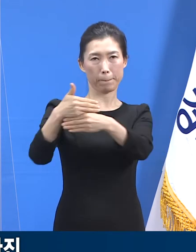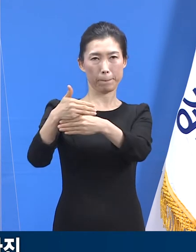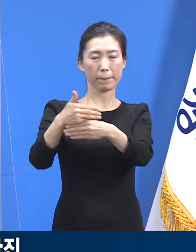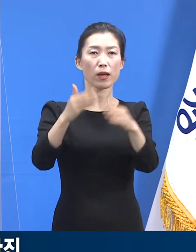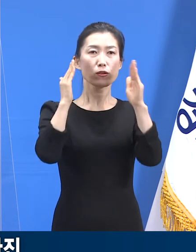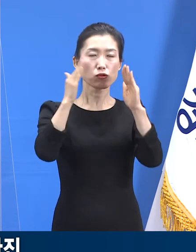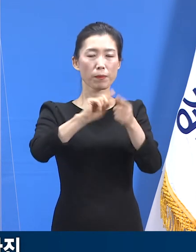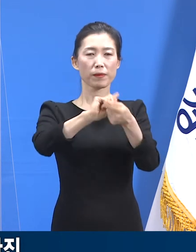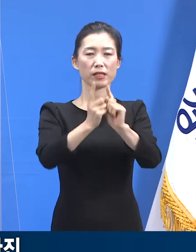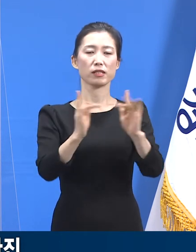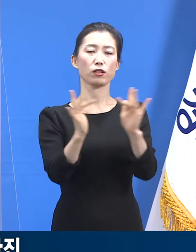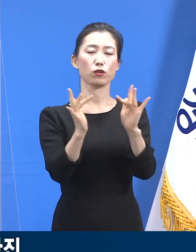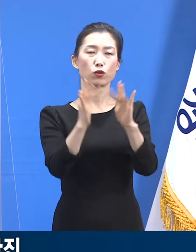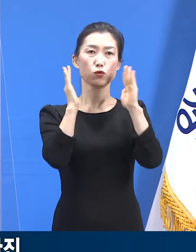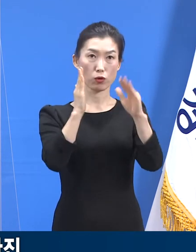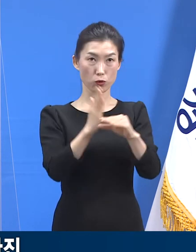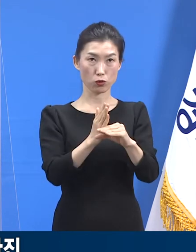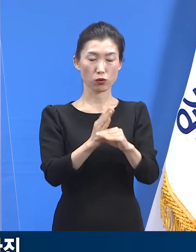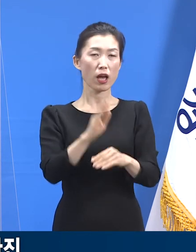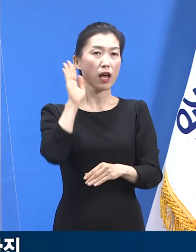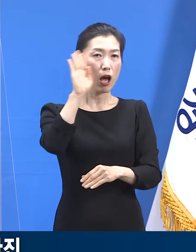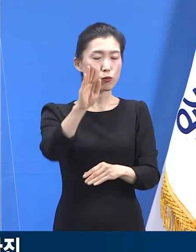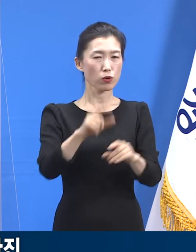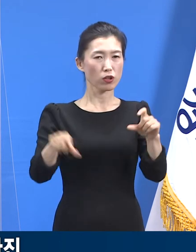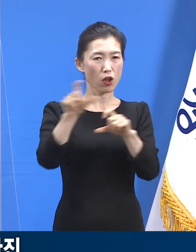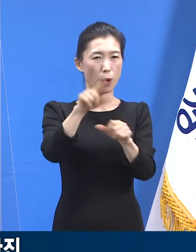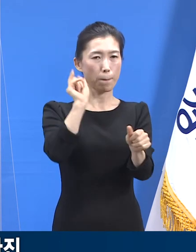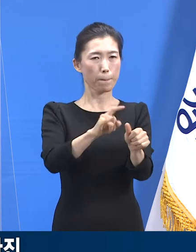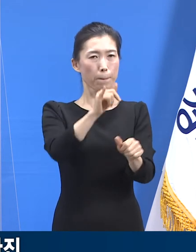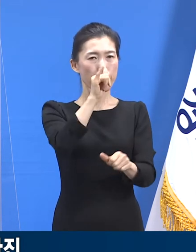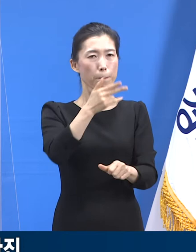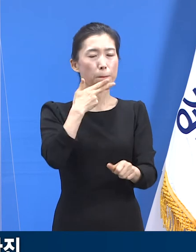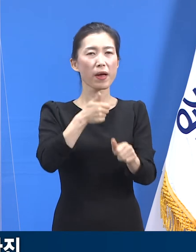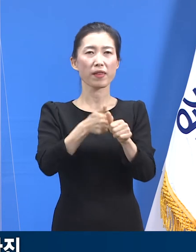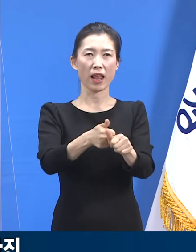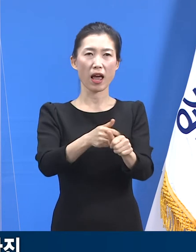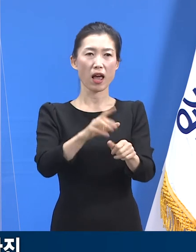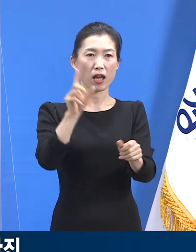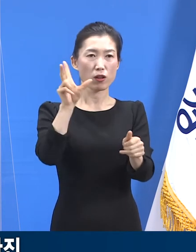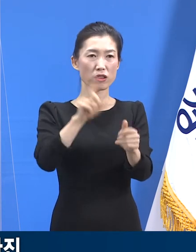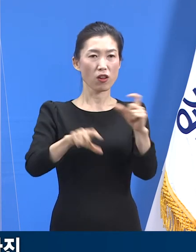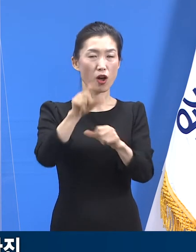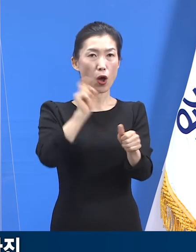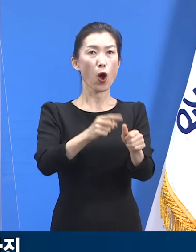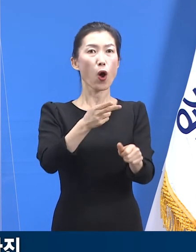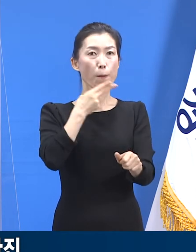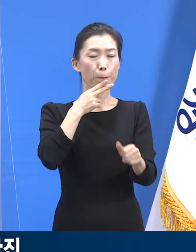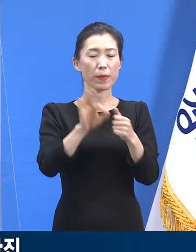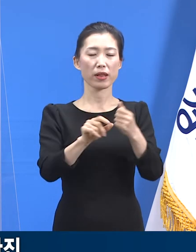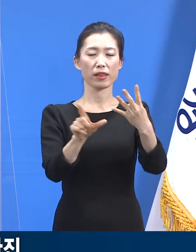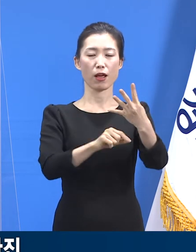전환했으며 추가 확진자 여부에 따라 오는 6일 해당 조치들은 해제될 예정입니다.